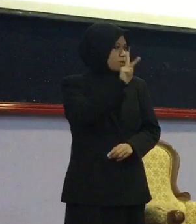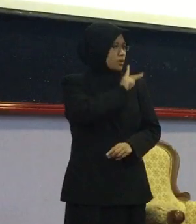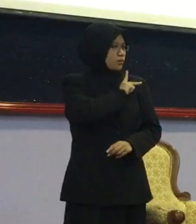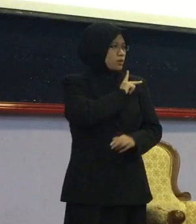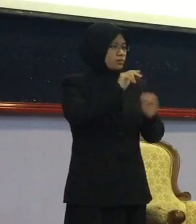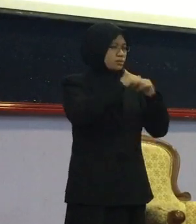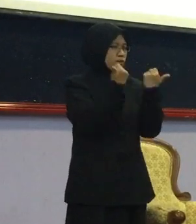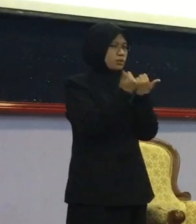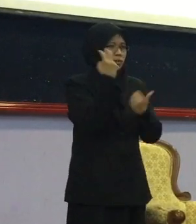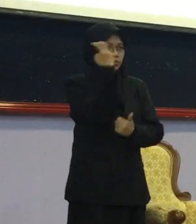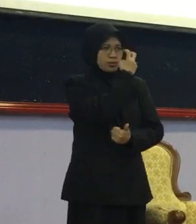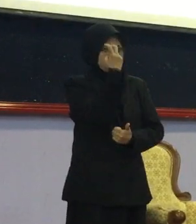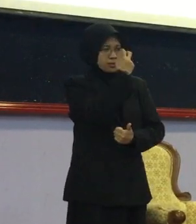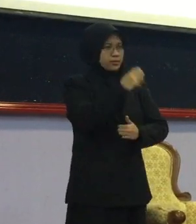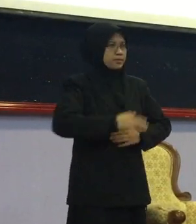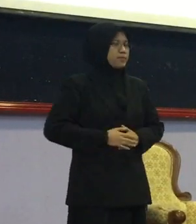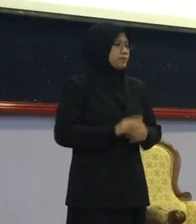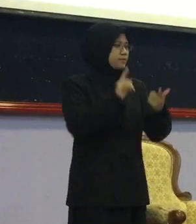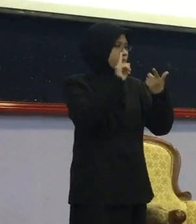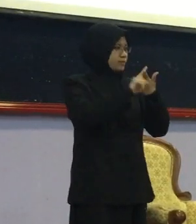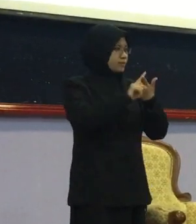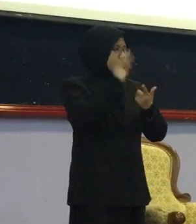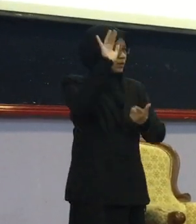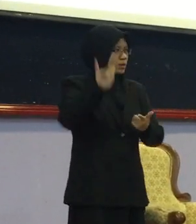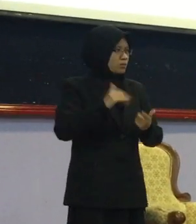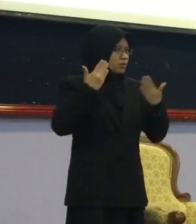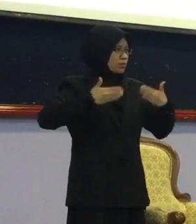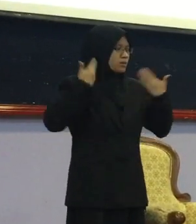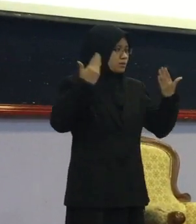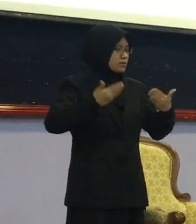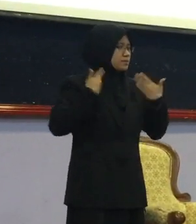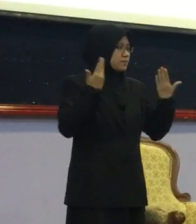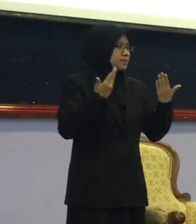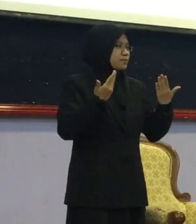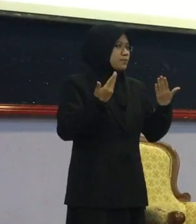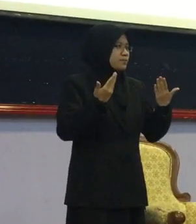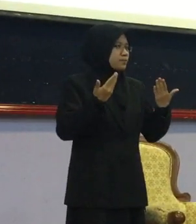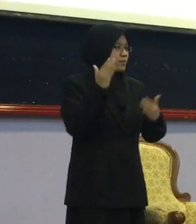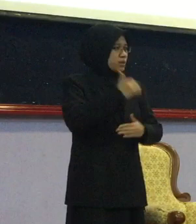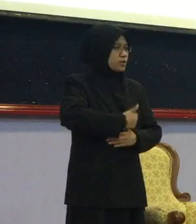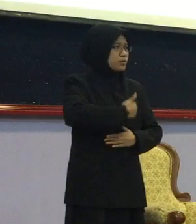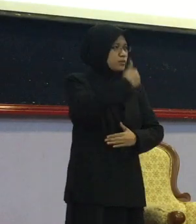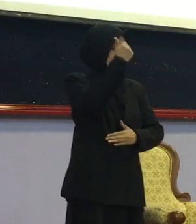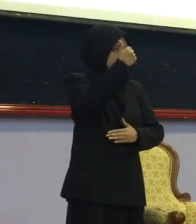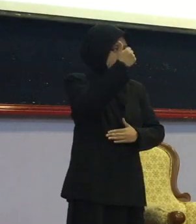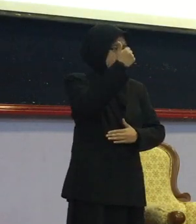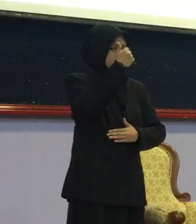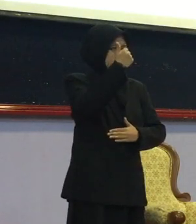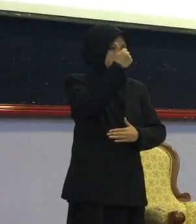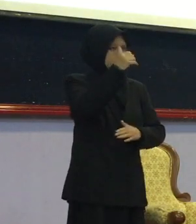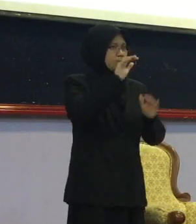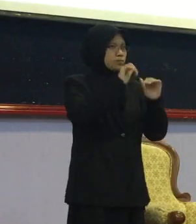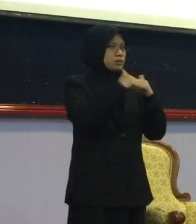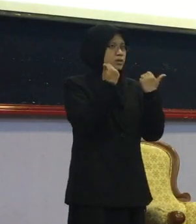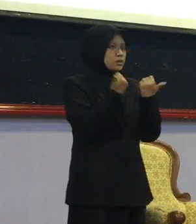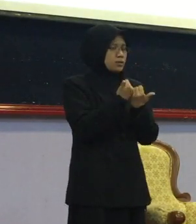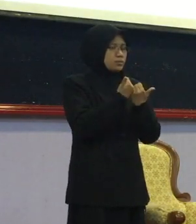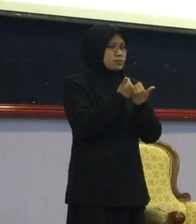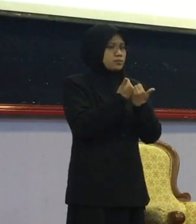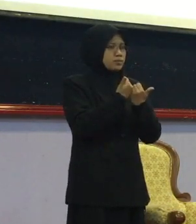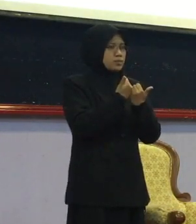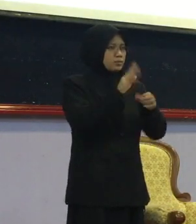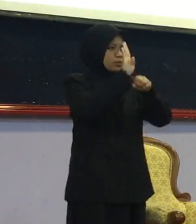Seterusnya yang berbahagia Pengurusi Pusat Berdaya, Okini Berdaya Ulu Langan